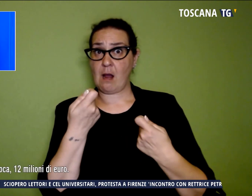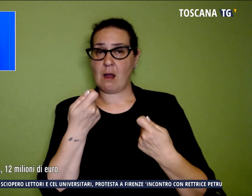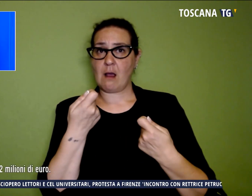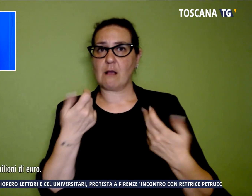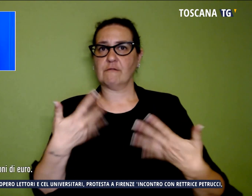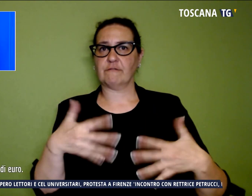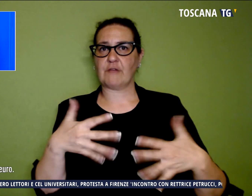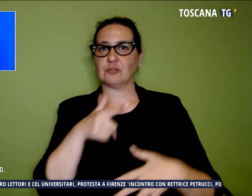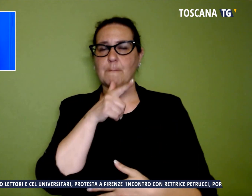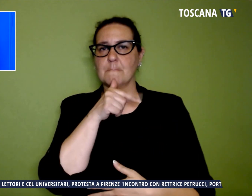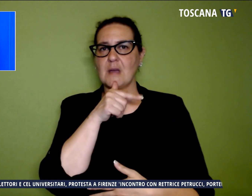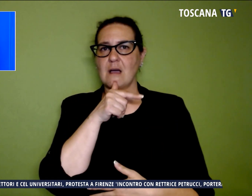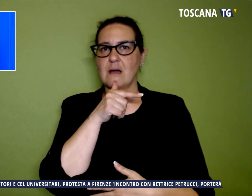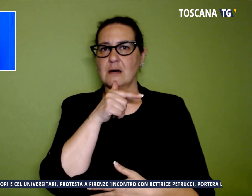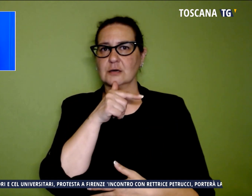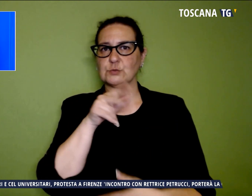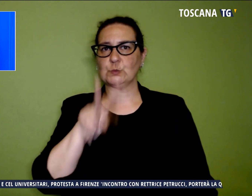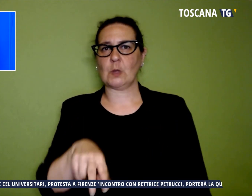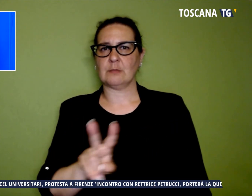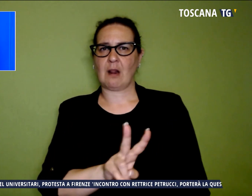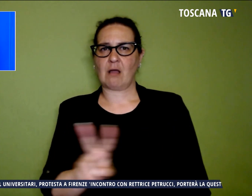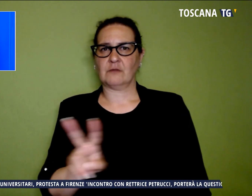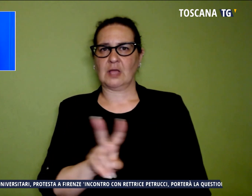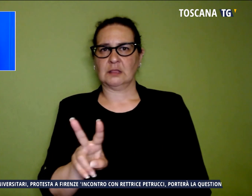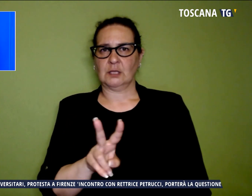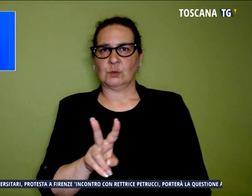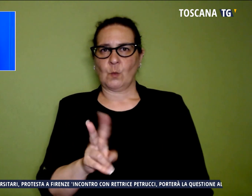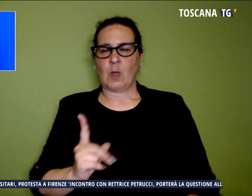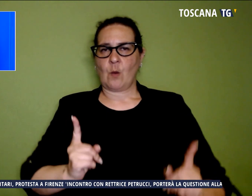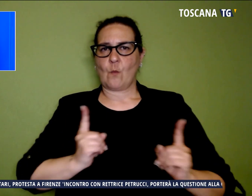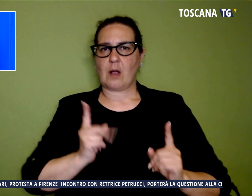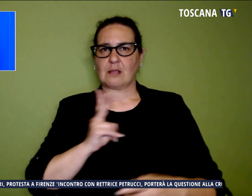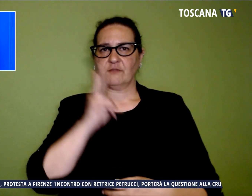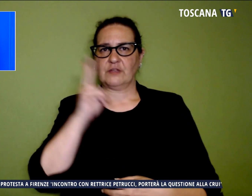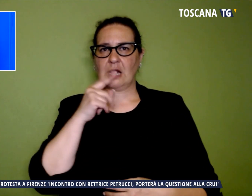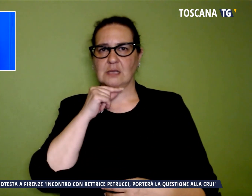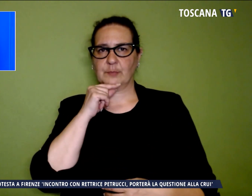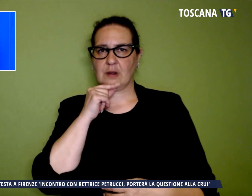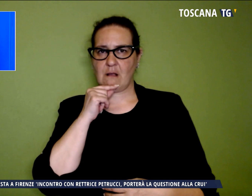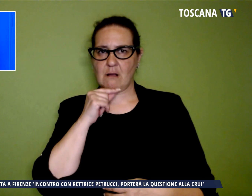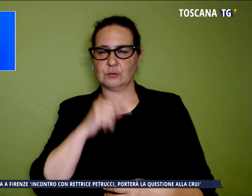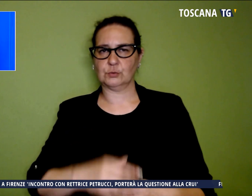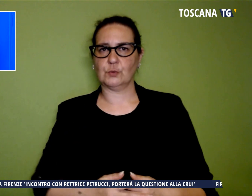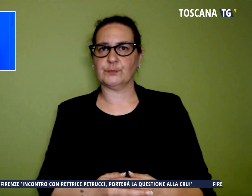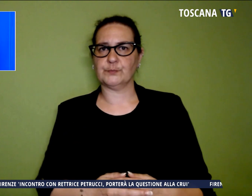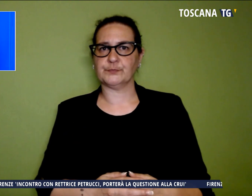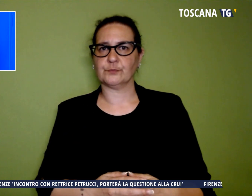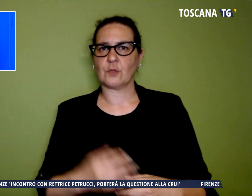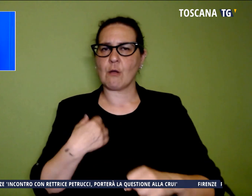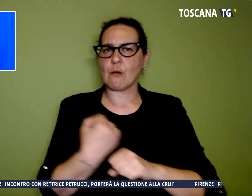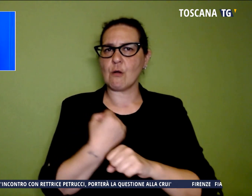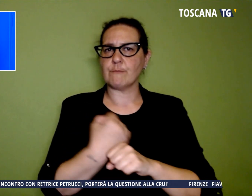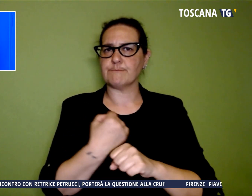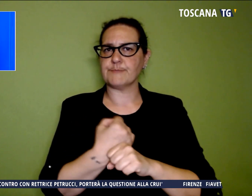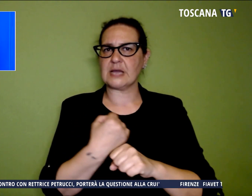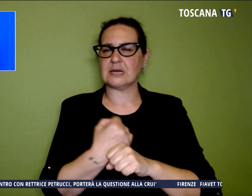marzo del 2022 dalla Guardia di Finanza pratese, nell'ambito di un'operazione che